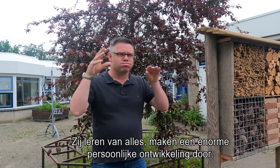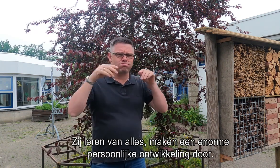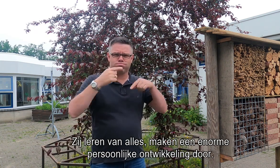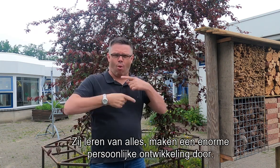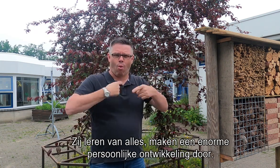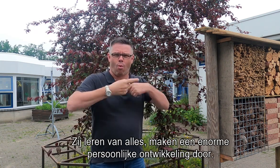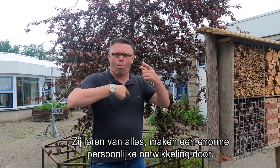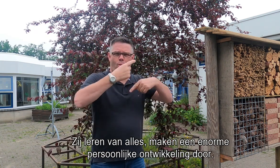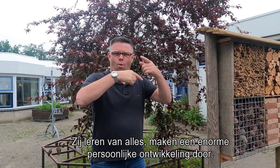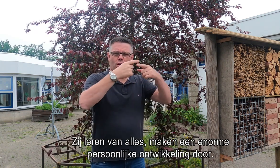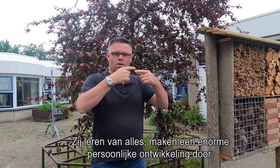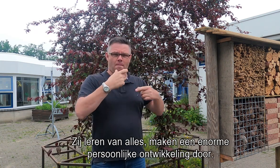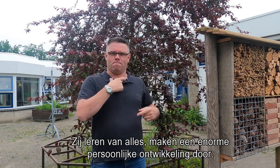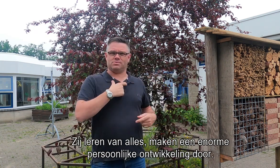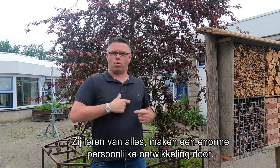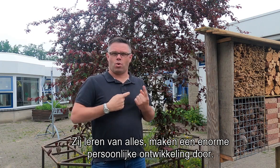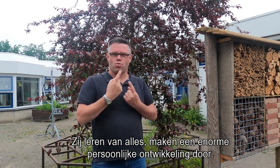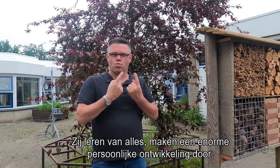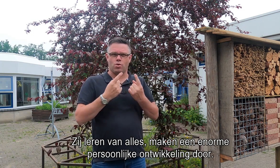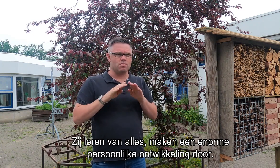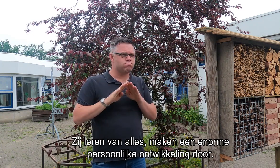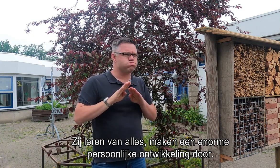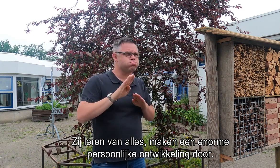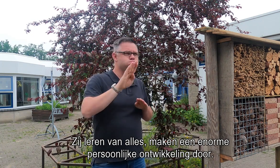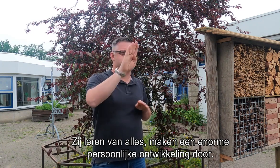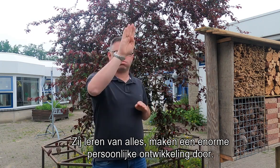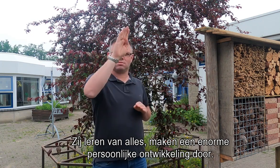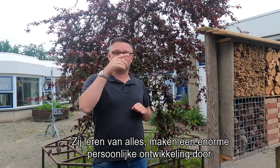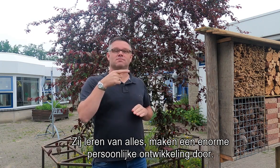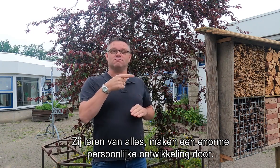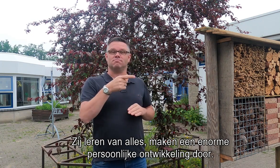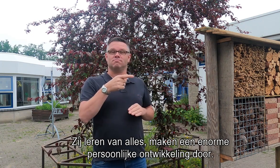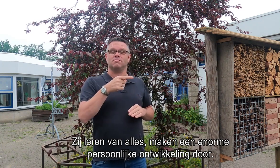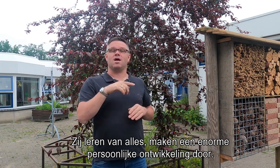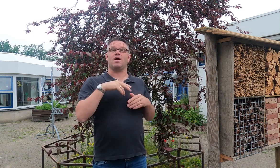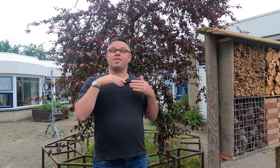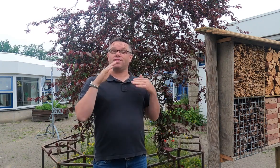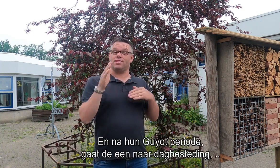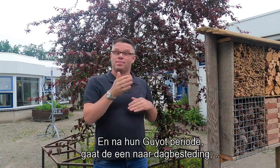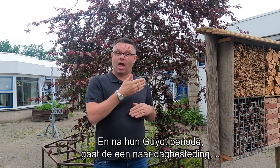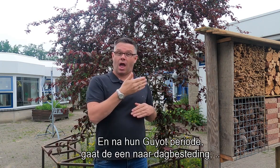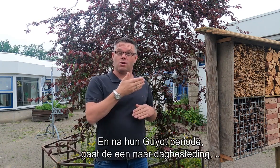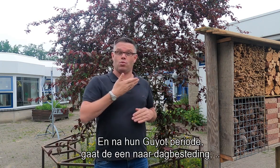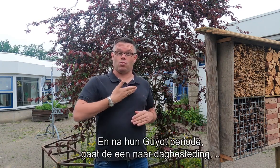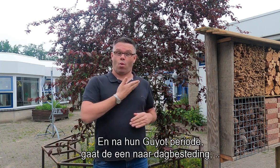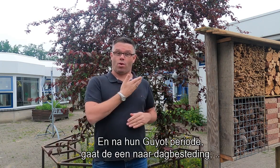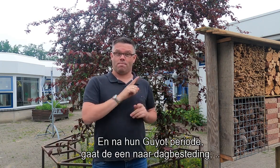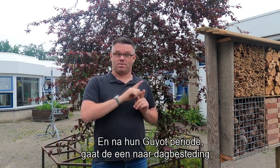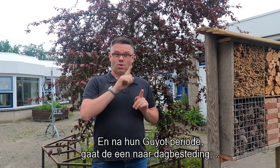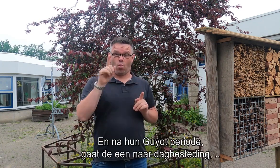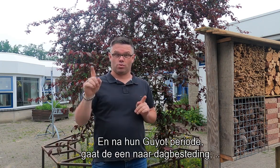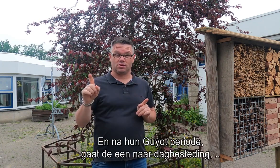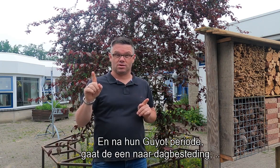Leren van alles. Maak een enorme persoonlijke ontwikkeling door. En na hun bio-periode